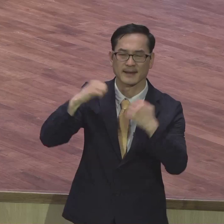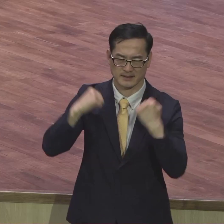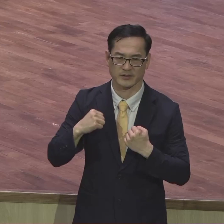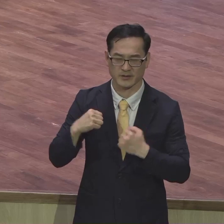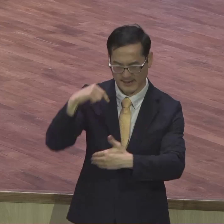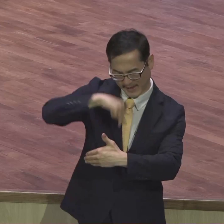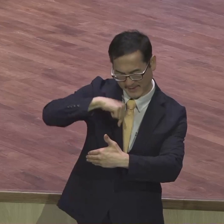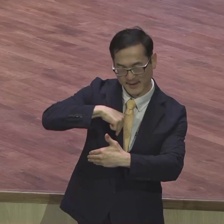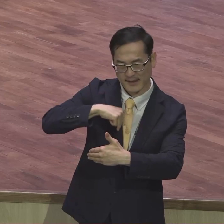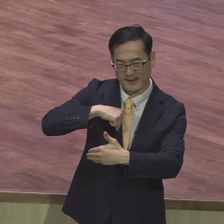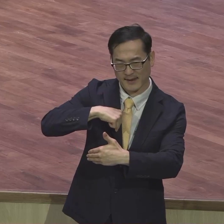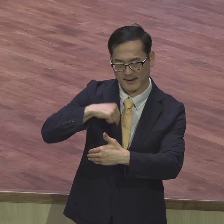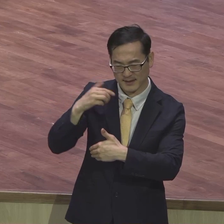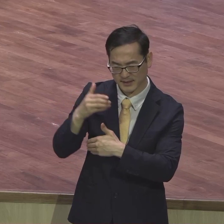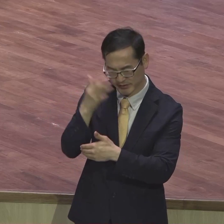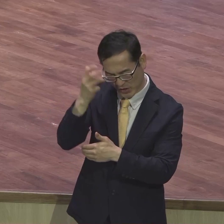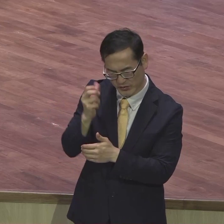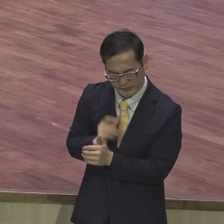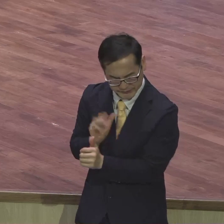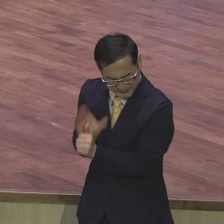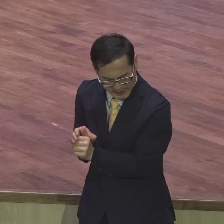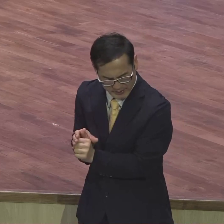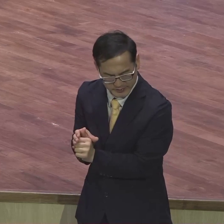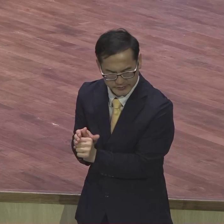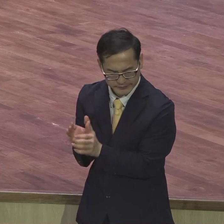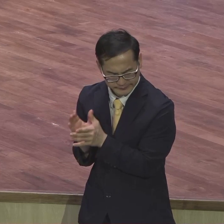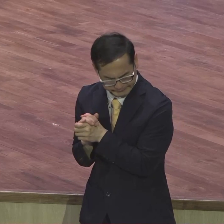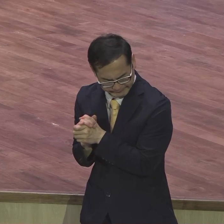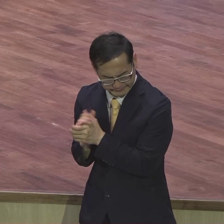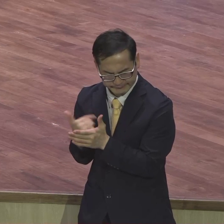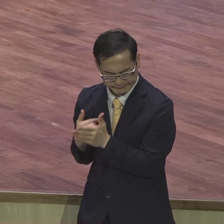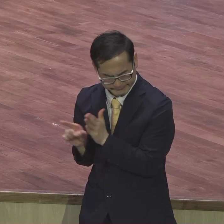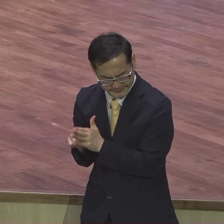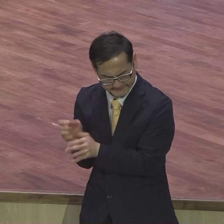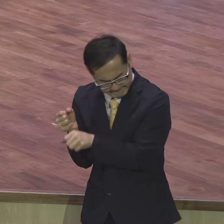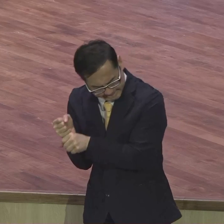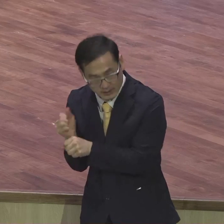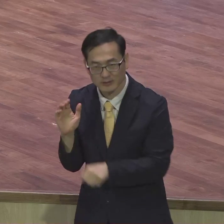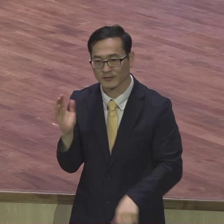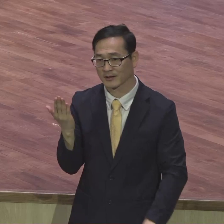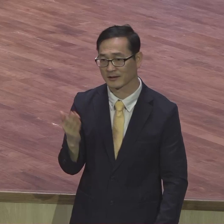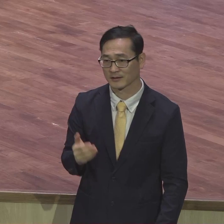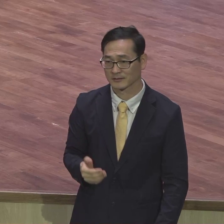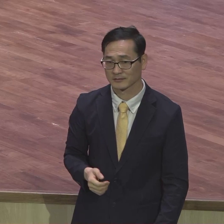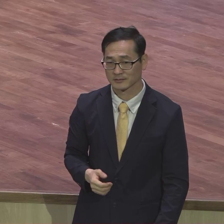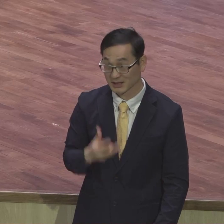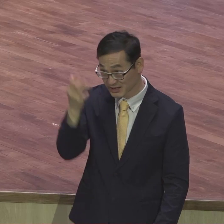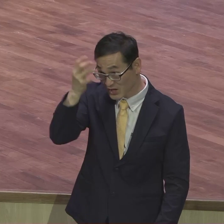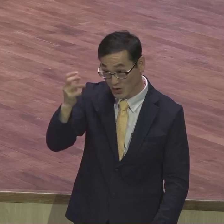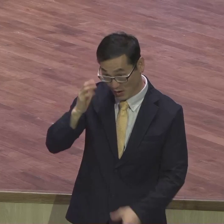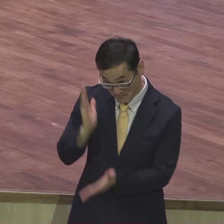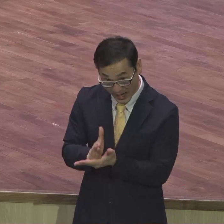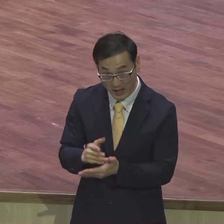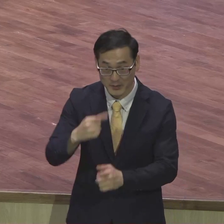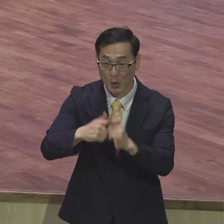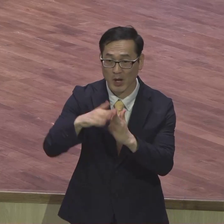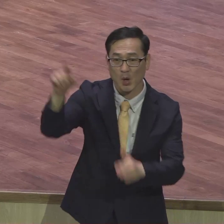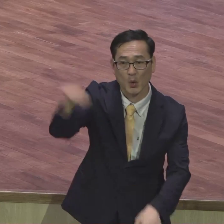그분이 아니면 말씀 못 깨달아요. 그분이 인도 안 하면 이 교회에 못 나와요. 지속적으로 못 나와요. 신앙생활 지속 못해요. 그분이